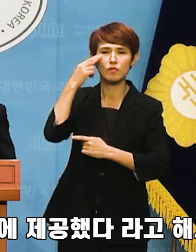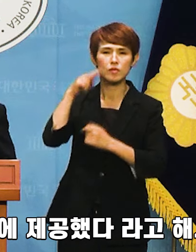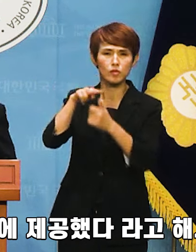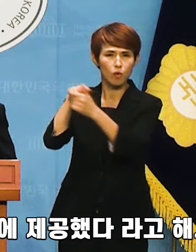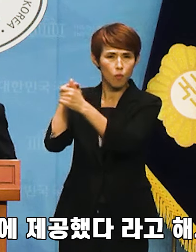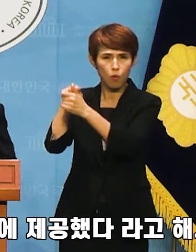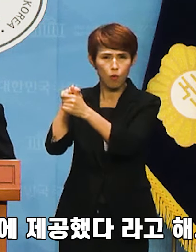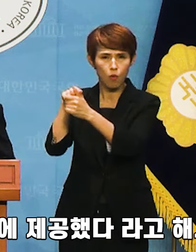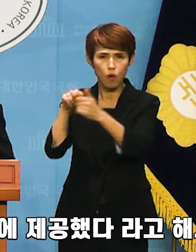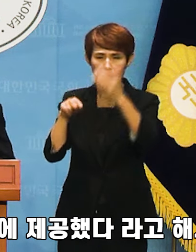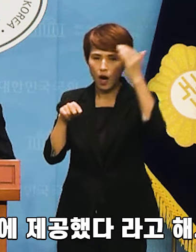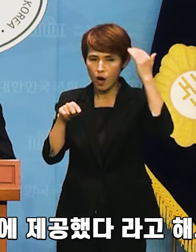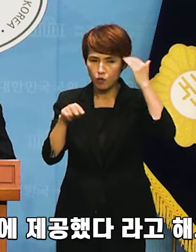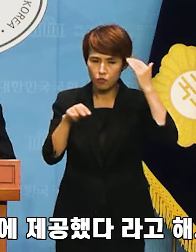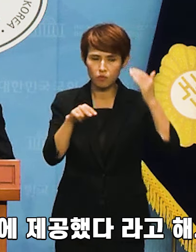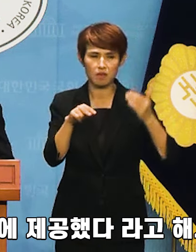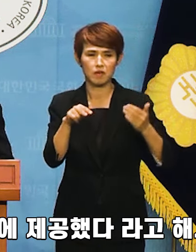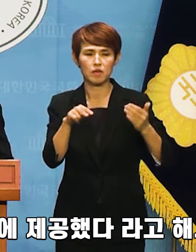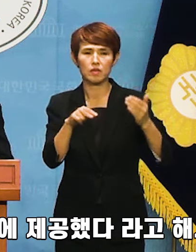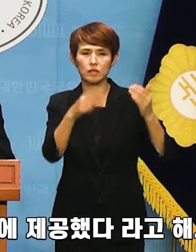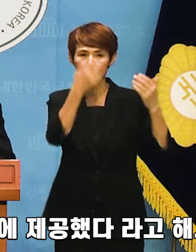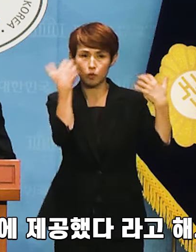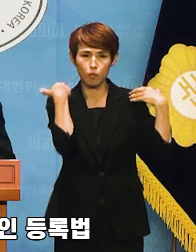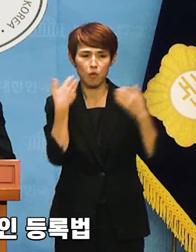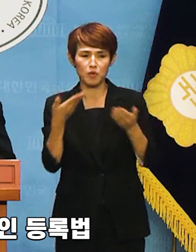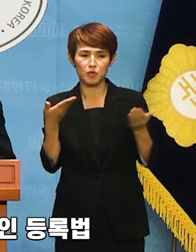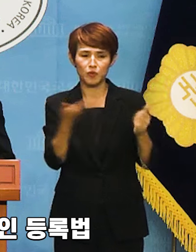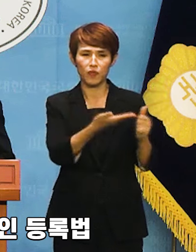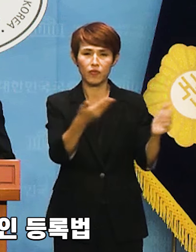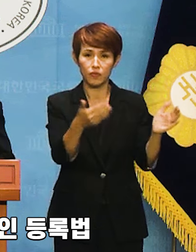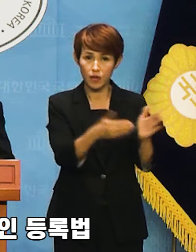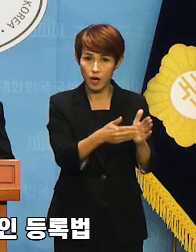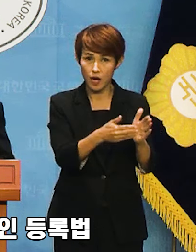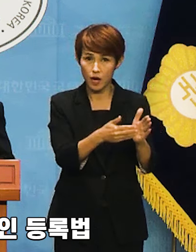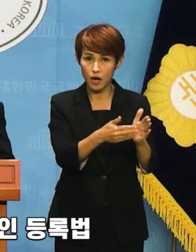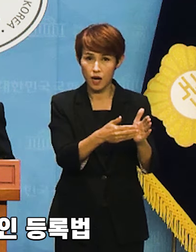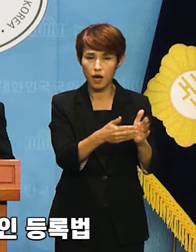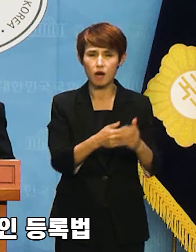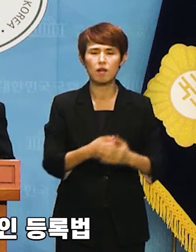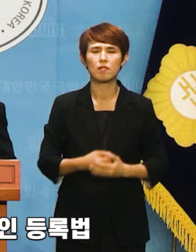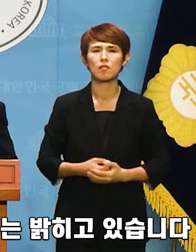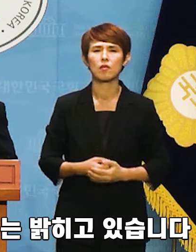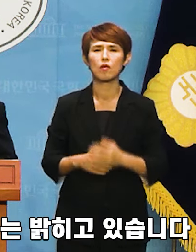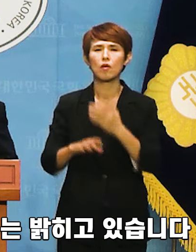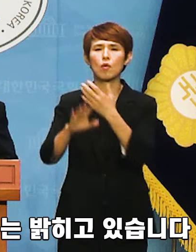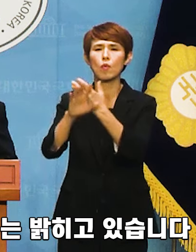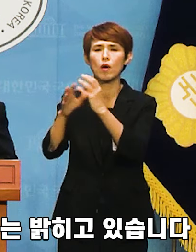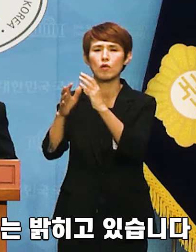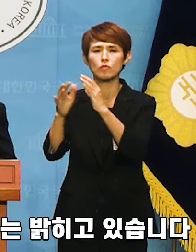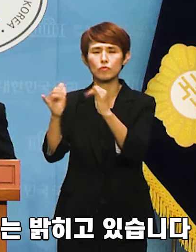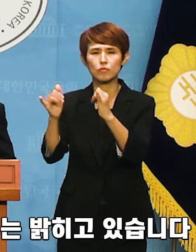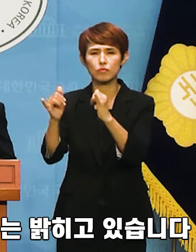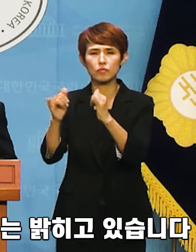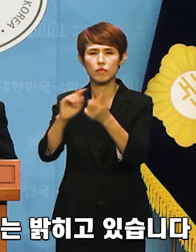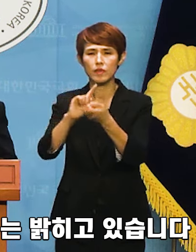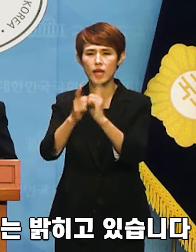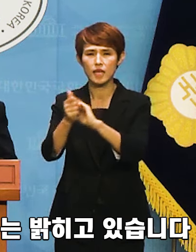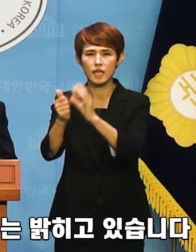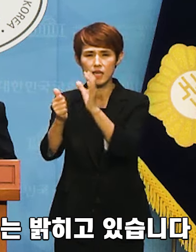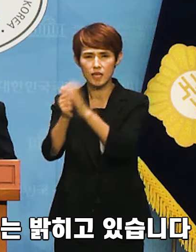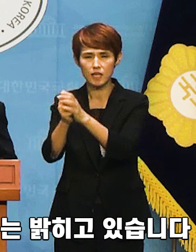한국정보관에 제공했다라고 해서 단순하게 외국 대리인 등록법 위반 사건이 아님을